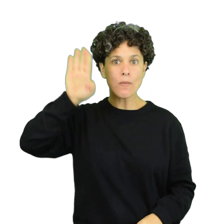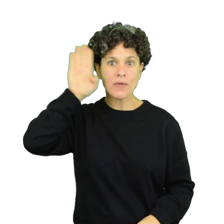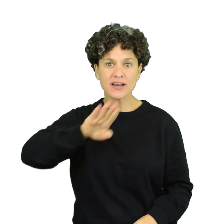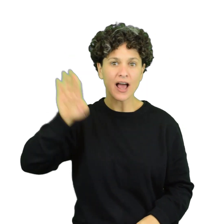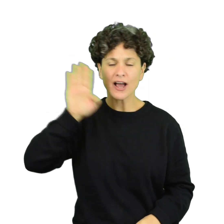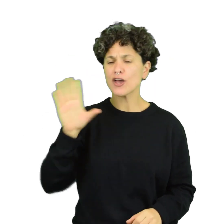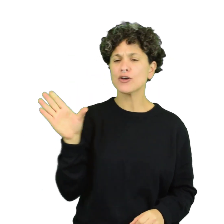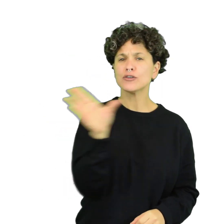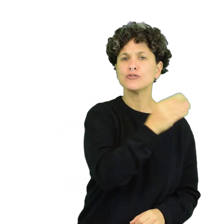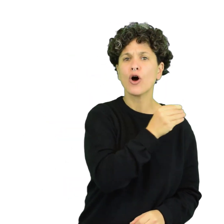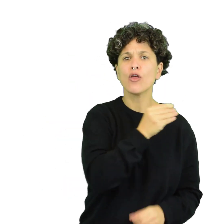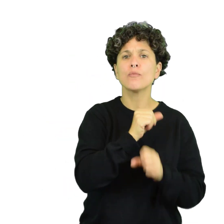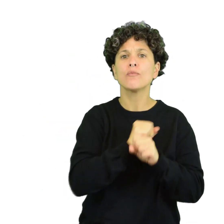y lo que queramos recordar.